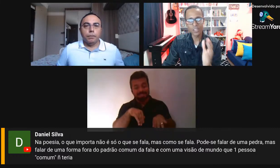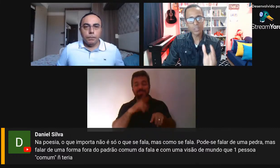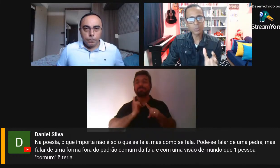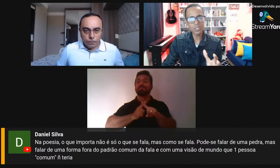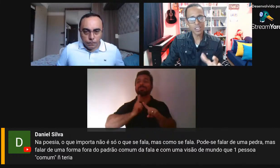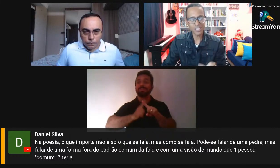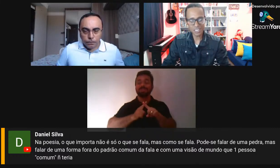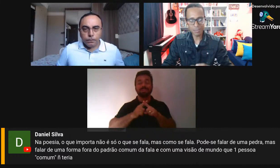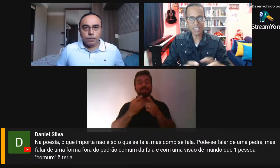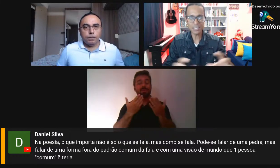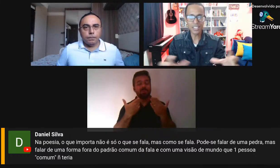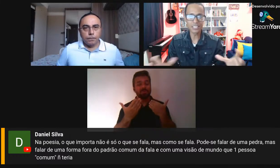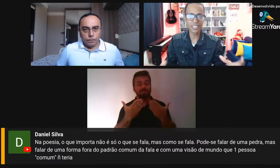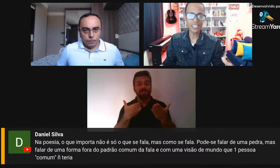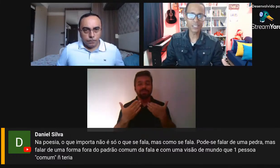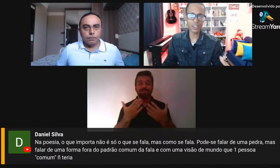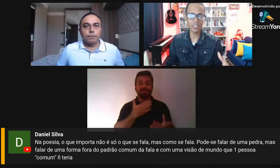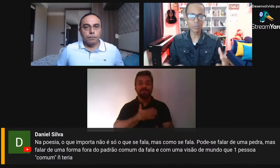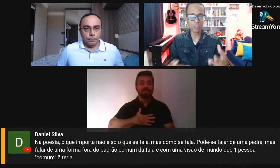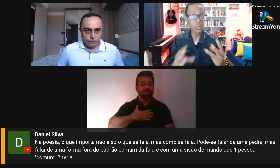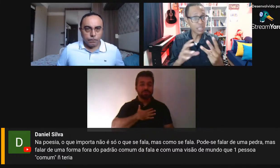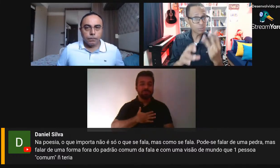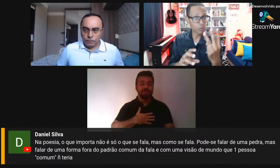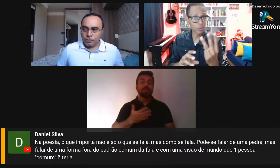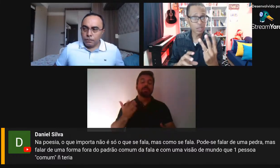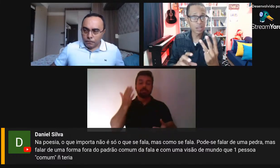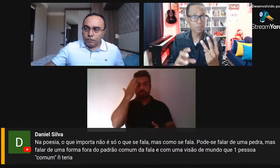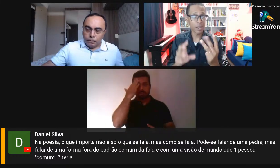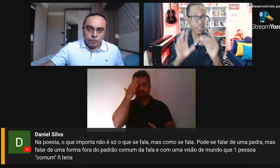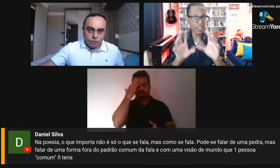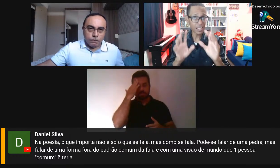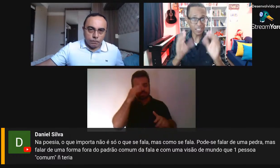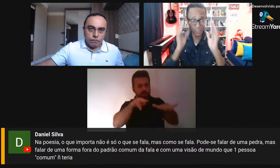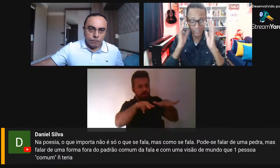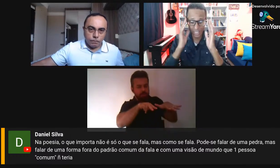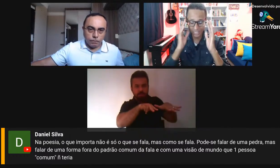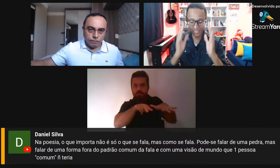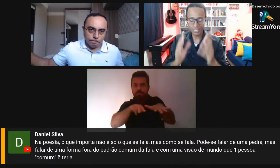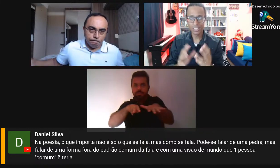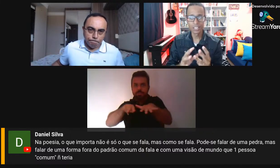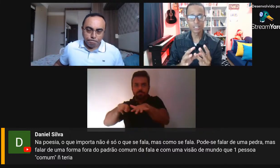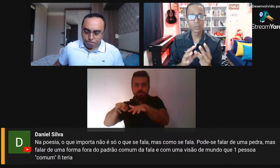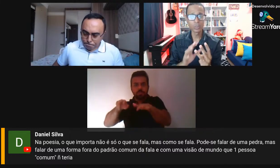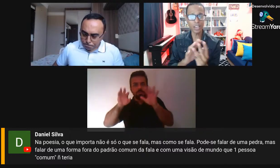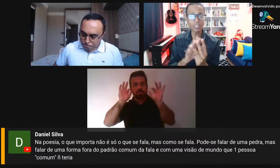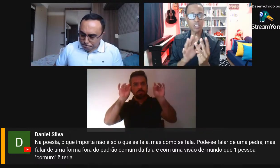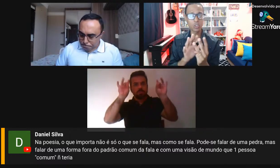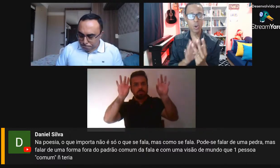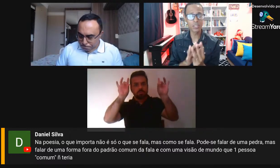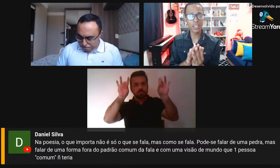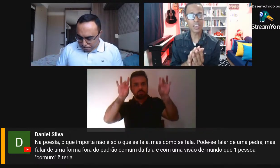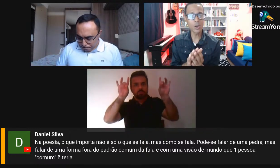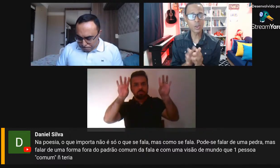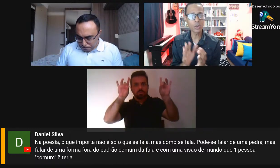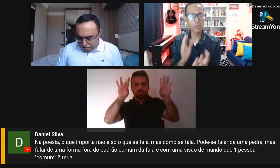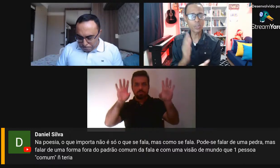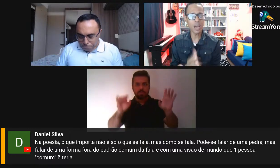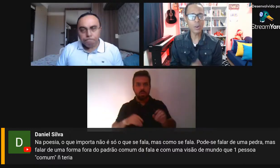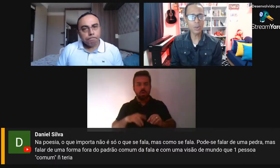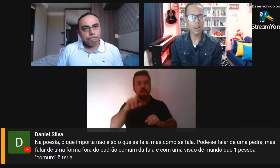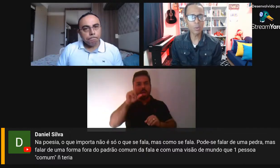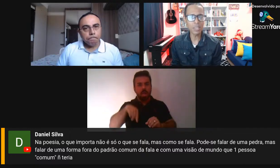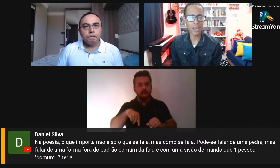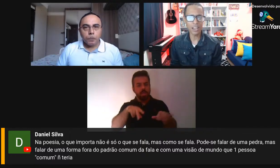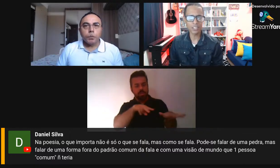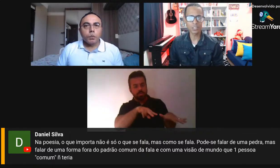nós estamos na Semana Santa, então nós temos no livro, para quem ainda não tem, são três sessões e o